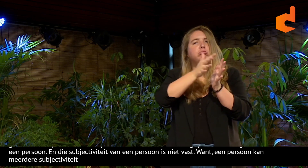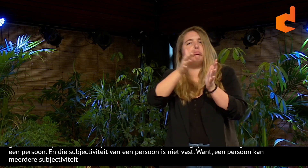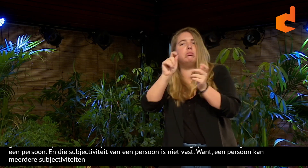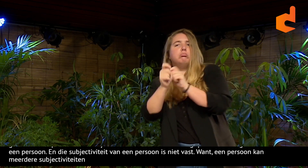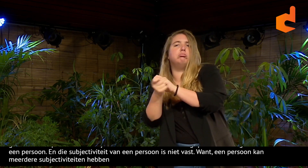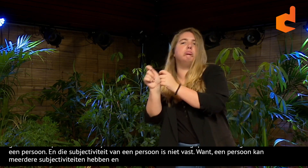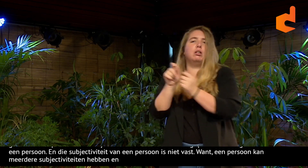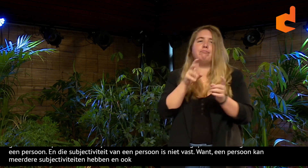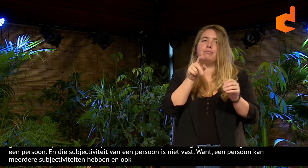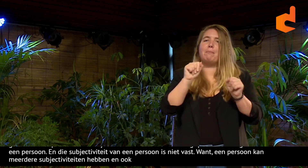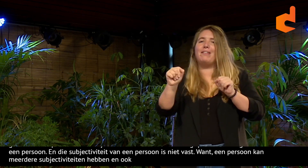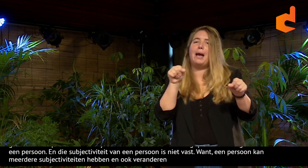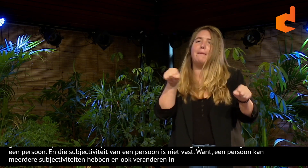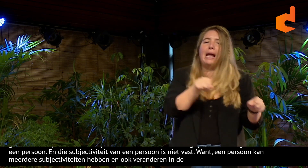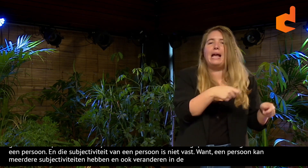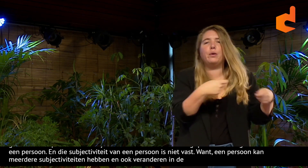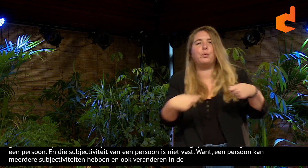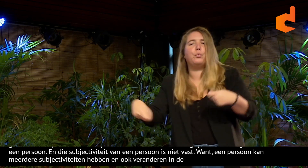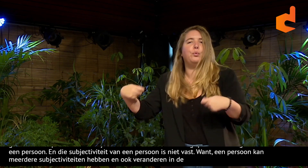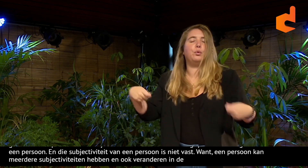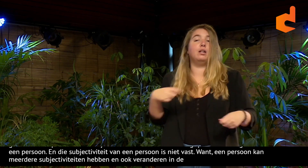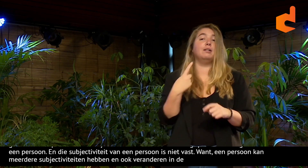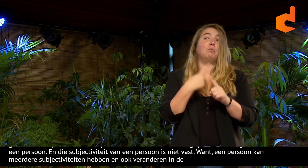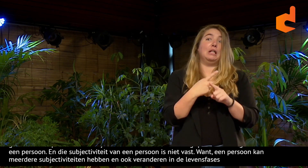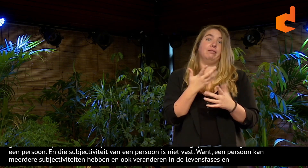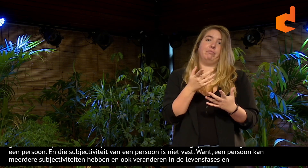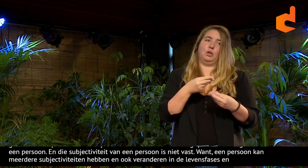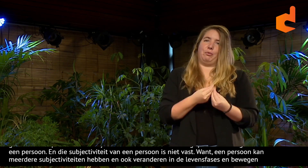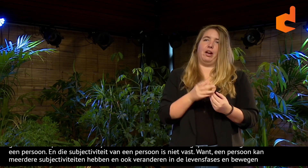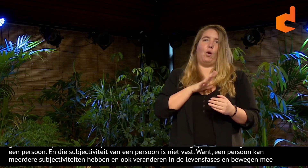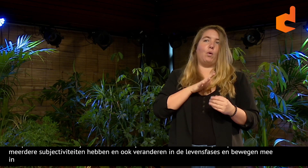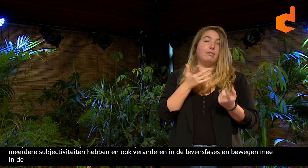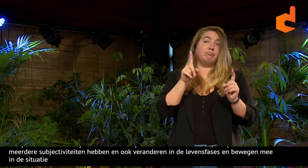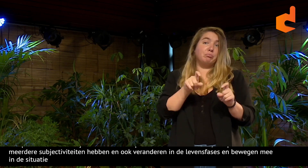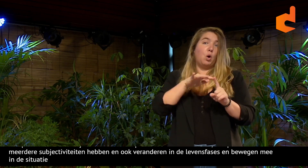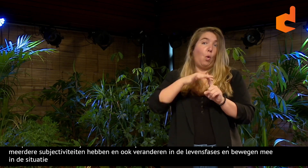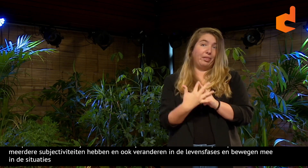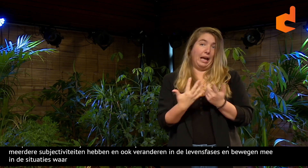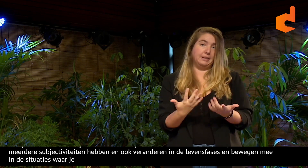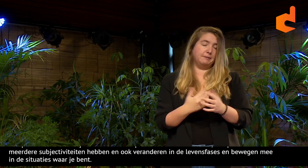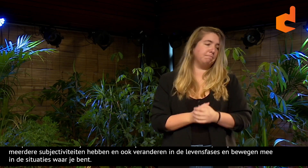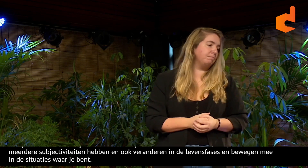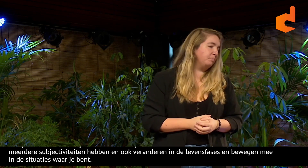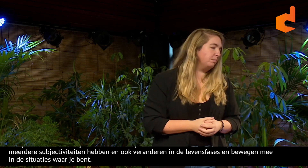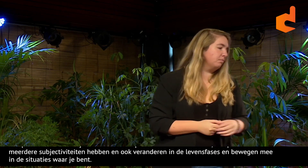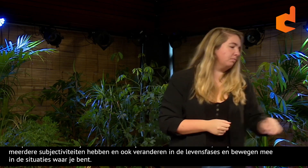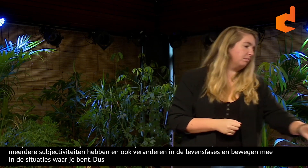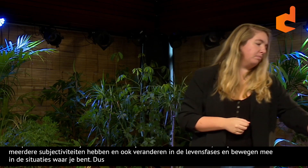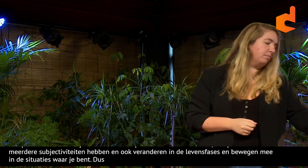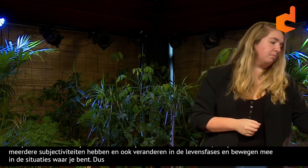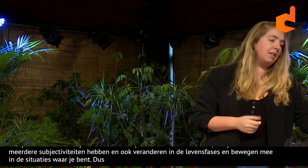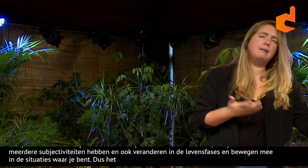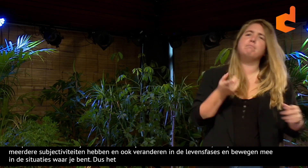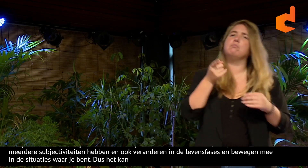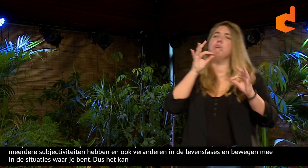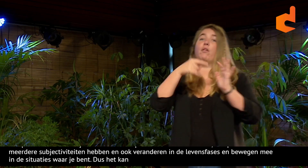kunnen ook veranderen in de levensfases bijvoorbeeld. En ze bewegen ook mee in de verschillende situaties waar je bent. Dus het kan afhangen van de context.